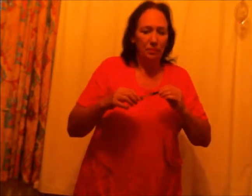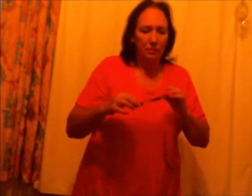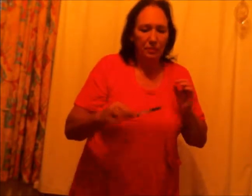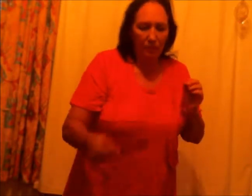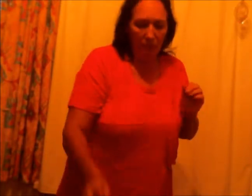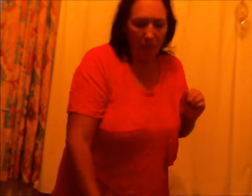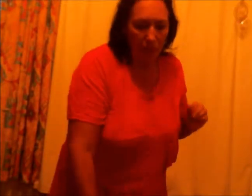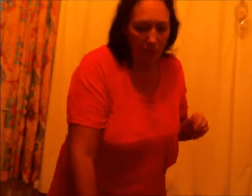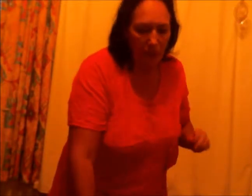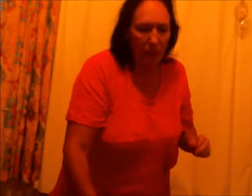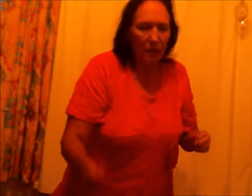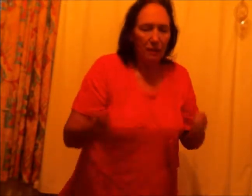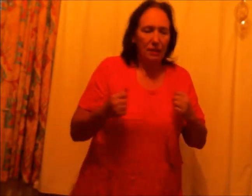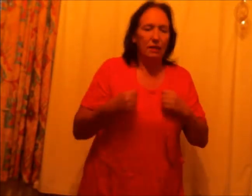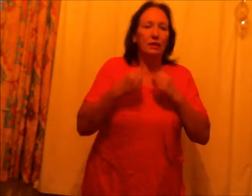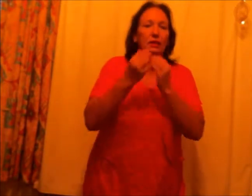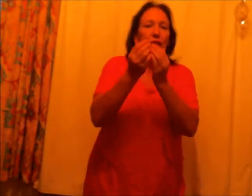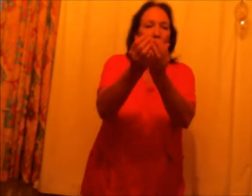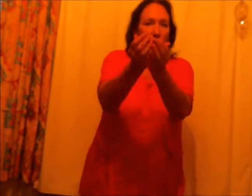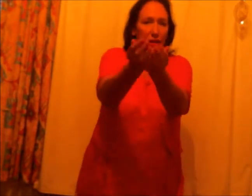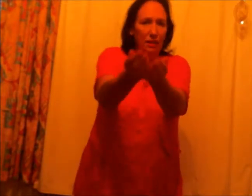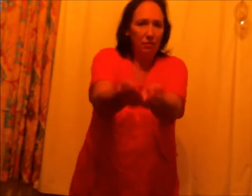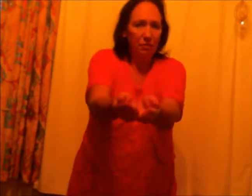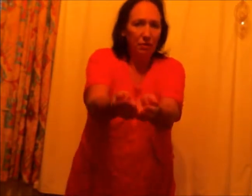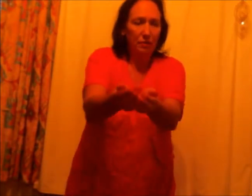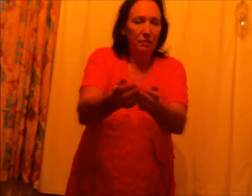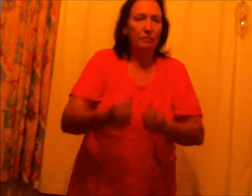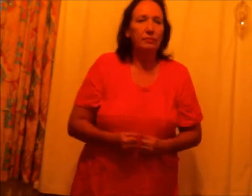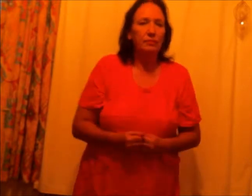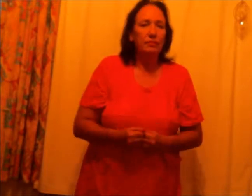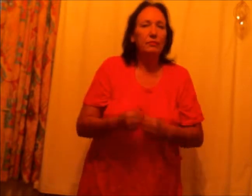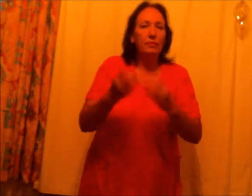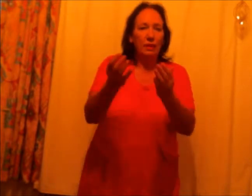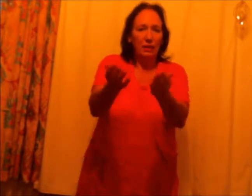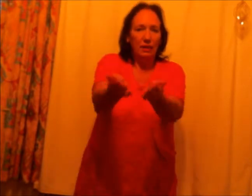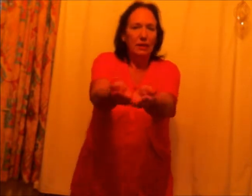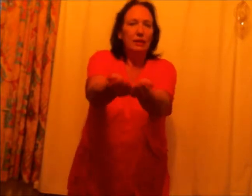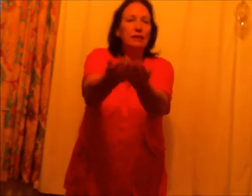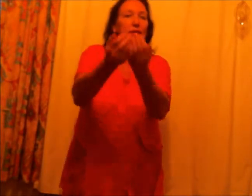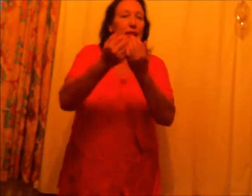Ik geef. Ik neem.